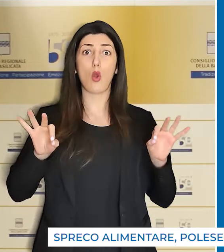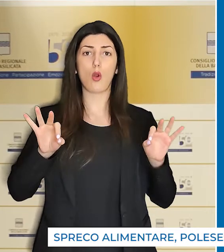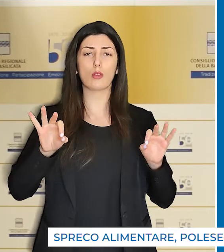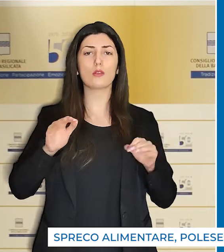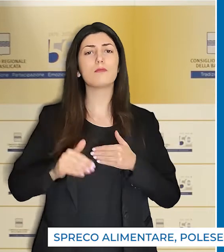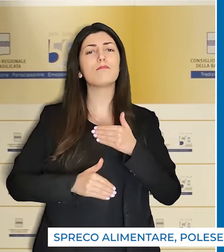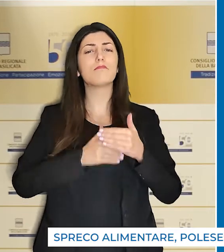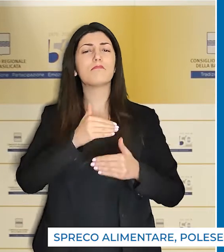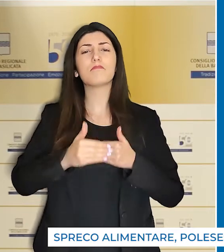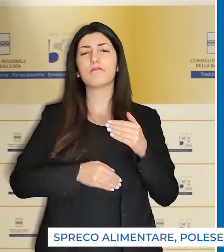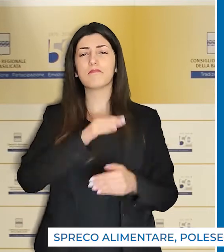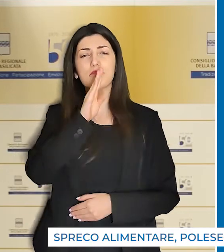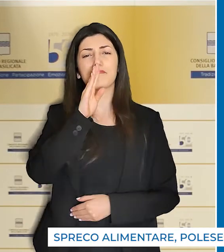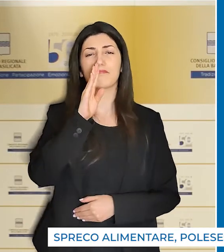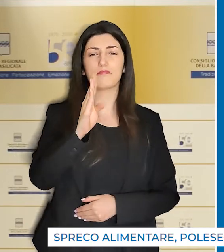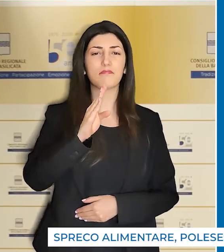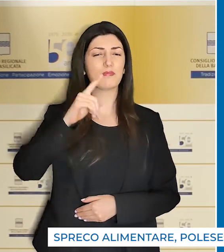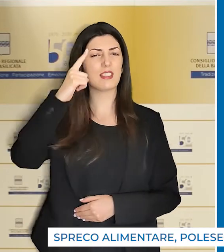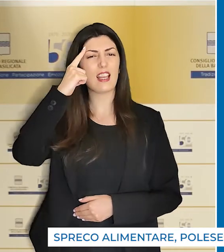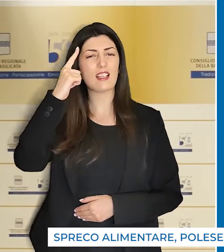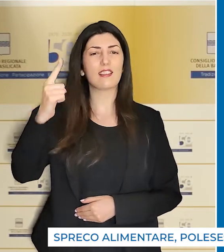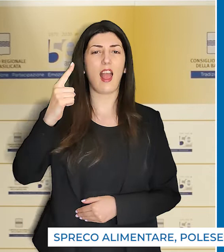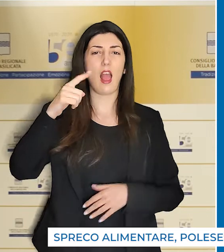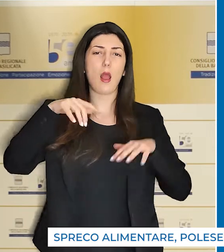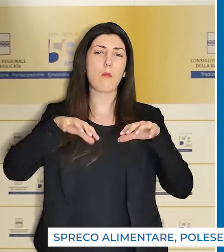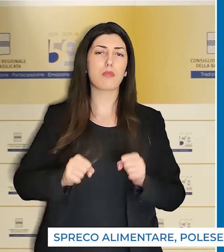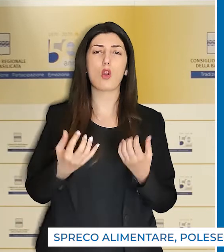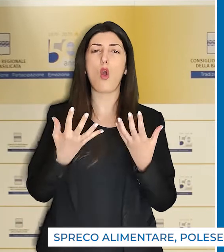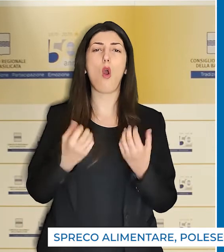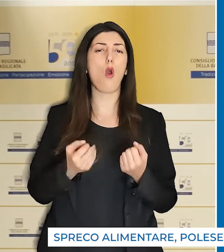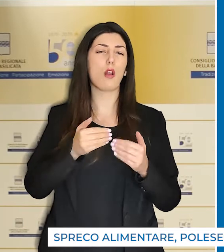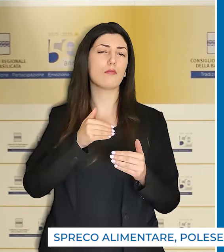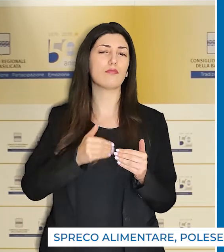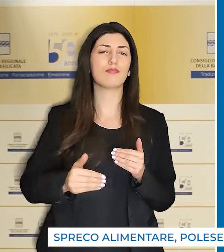su questa strada fatta di idee e impegno concreto.